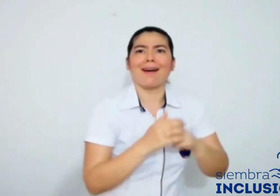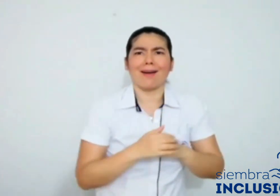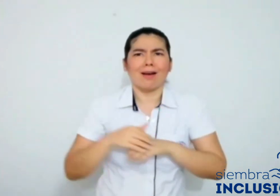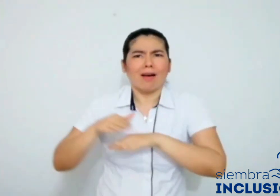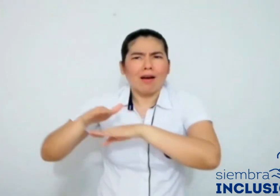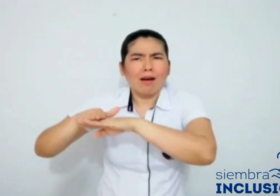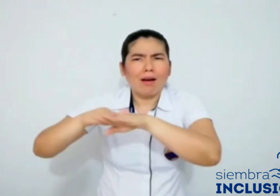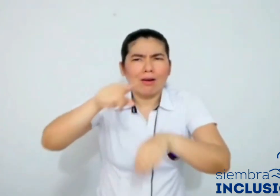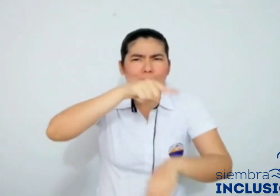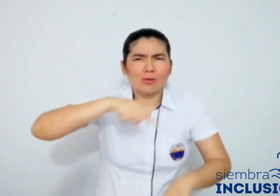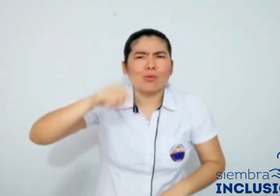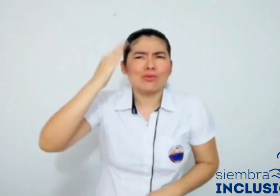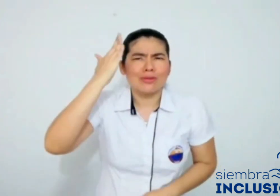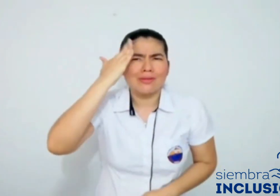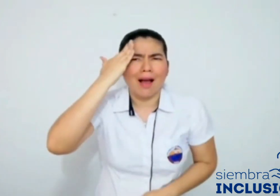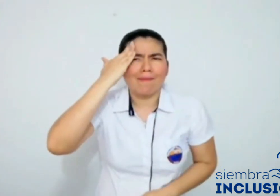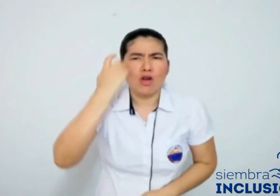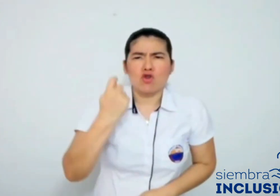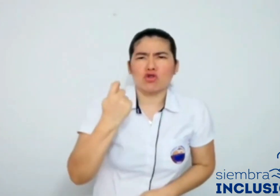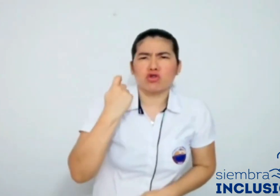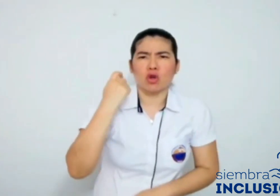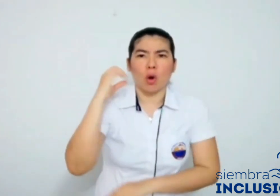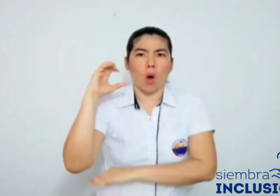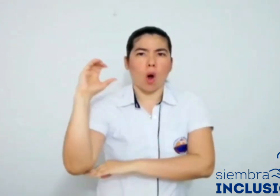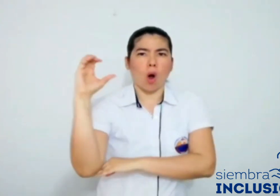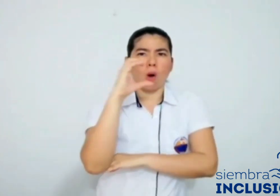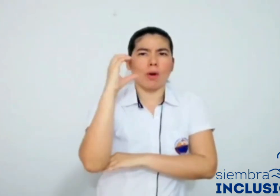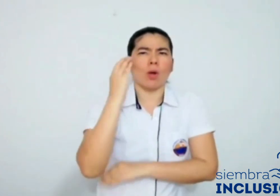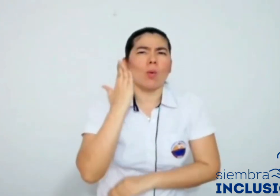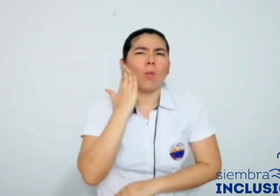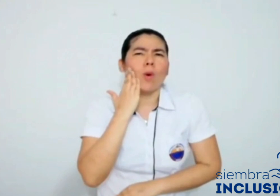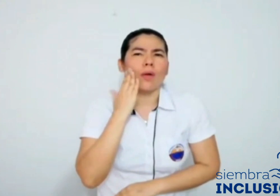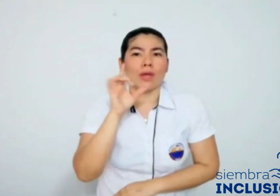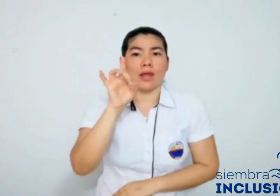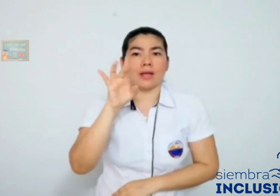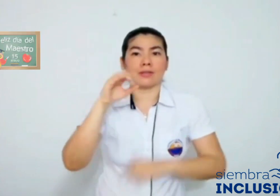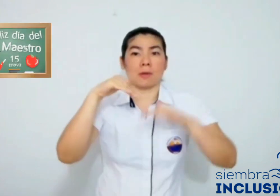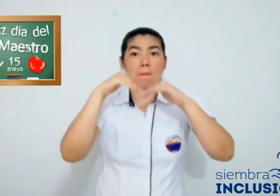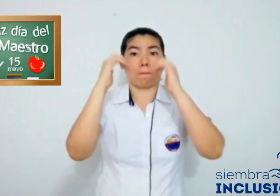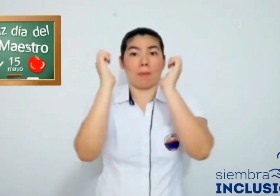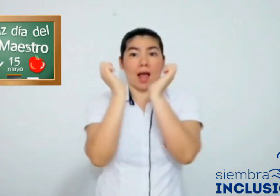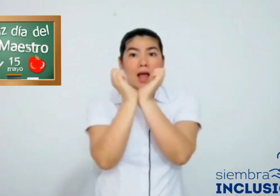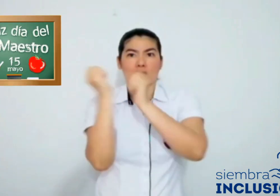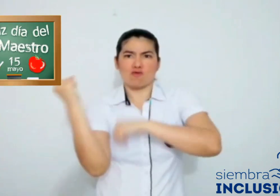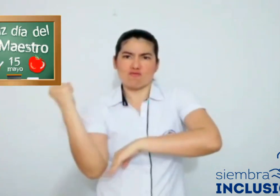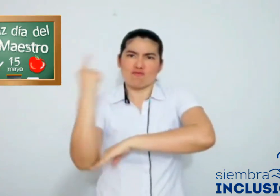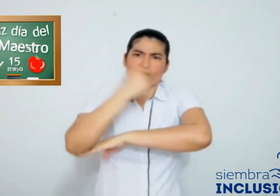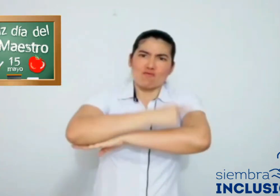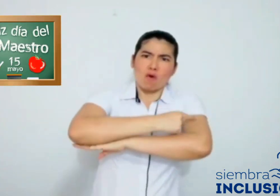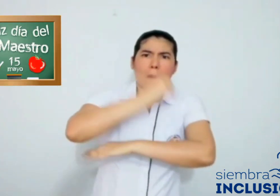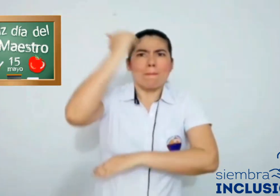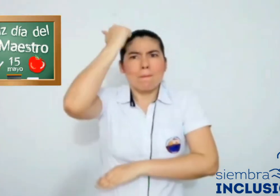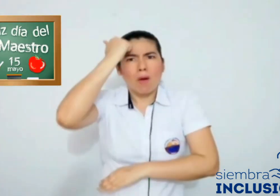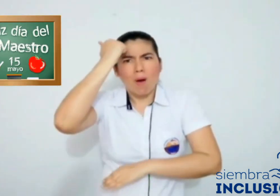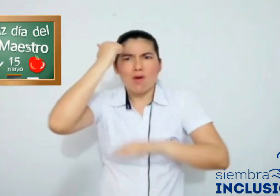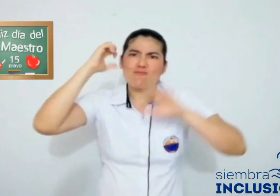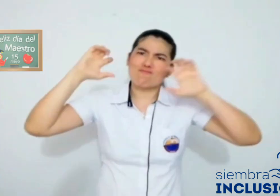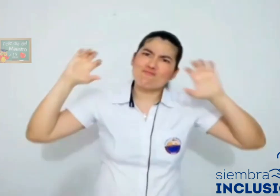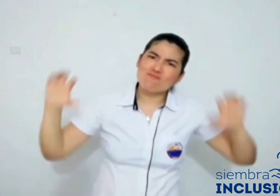En el marco del Día del Maestro, celebrado en nuestro país el pasado 15 de mayo, deseamos